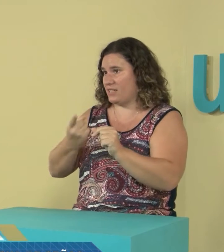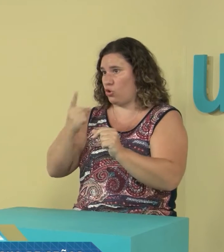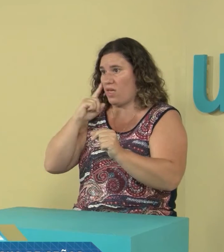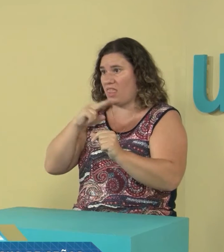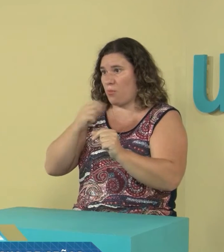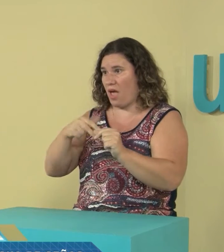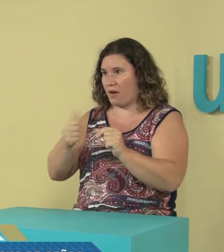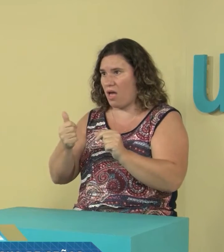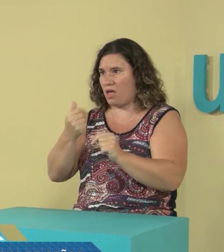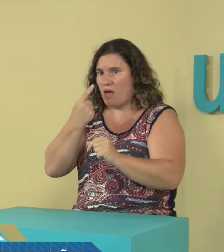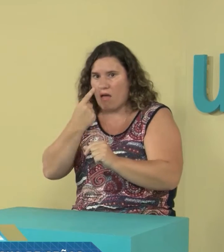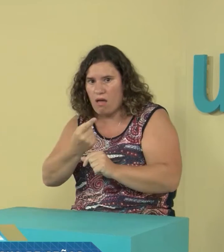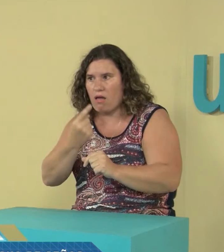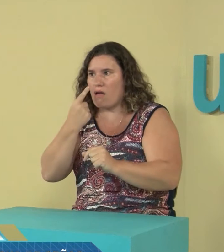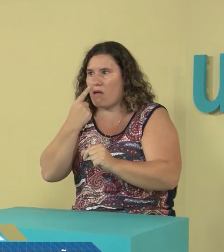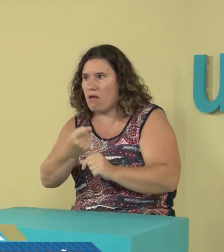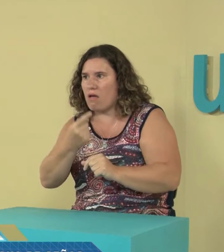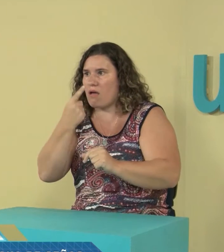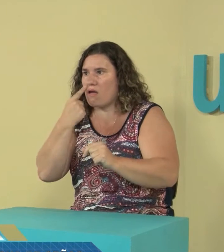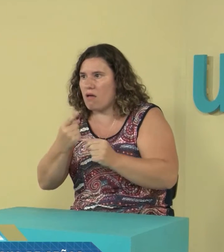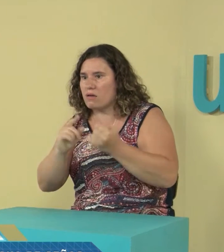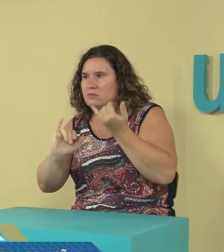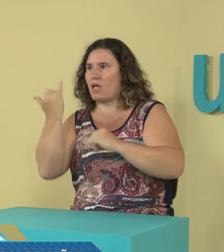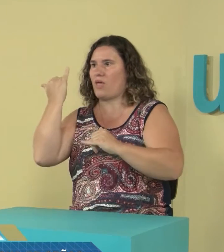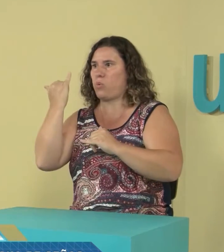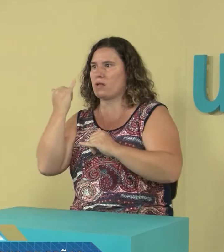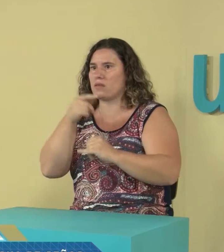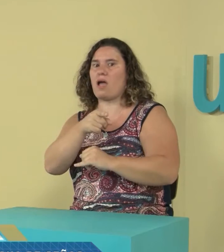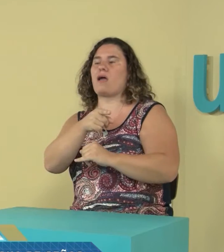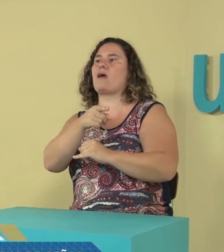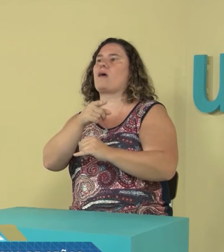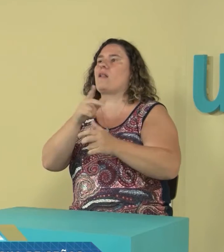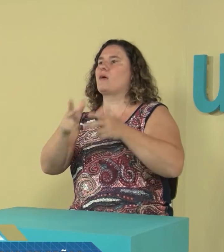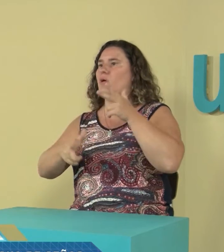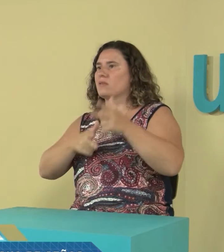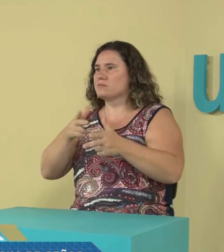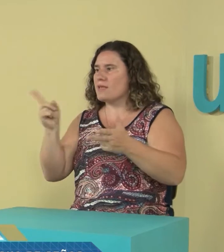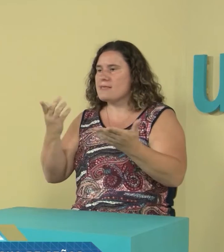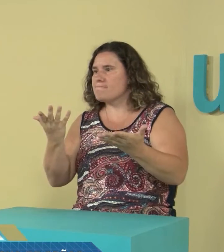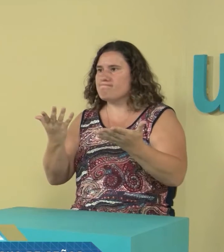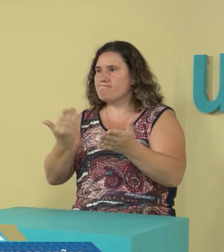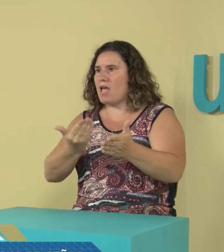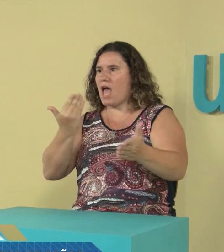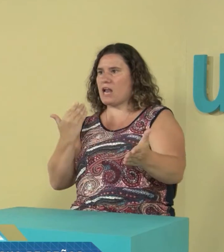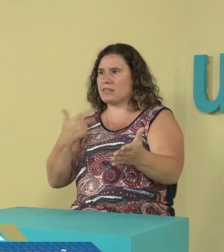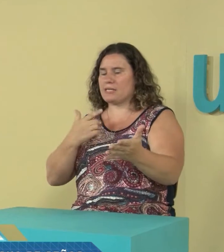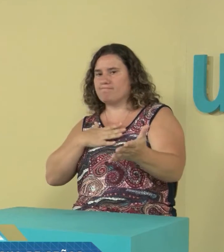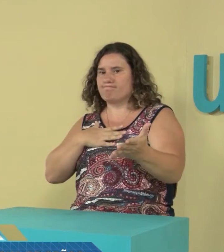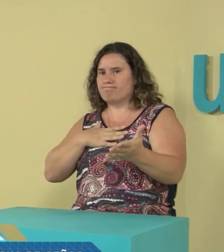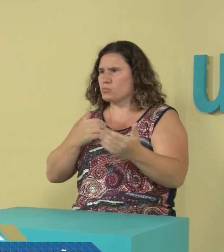poco a poco podamos, la directora, Ivana, pueda irse dando cuenta de cómo es la lengua de señas y cómo se puede ir trabajando de